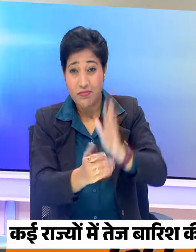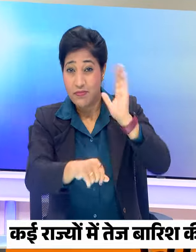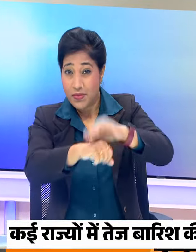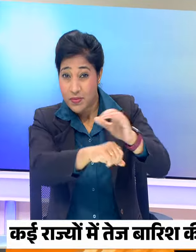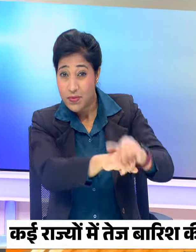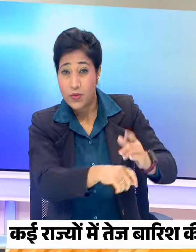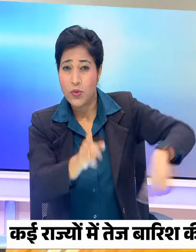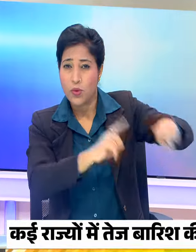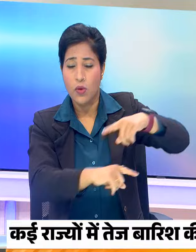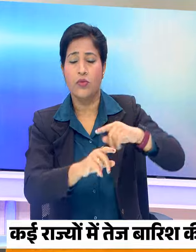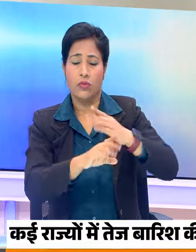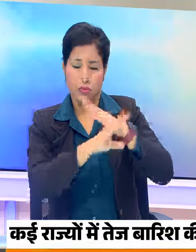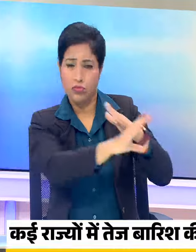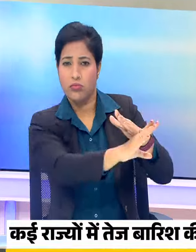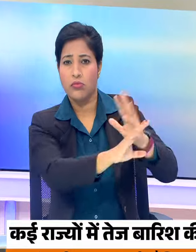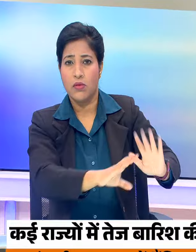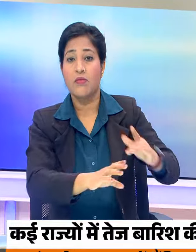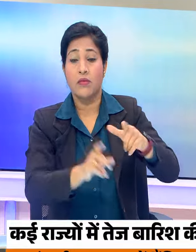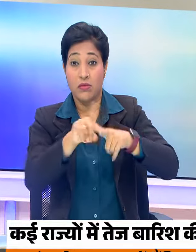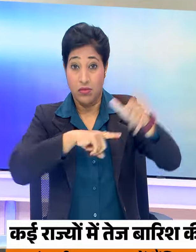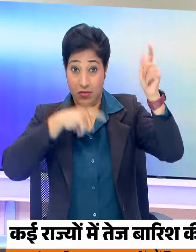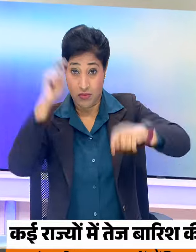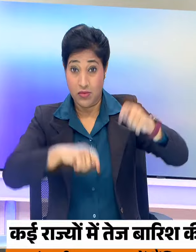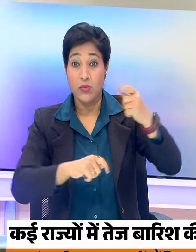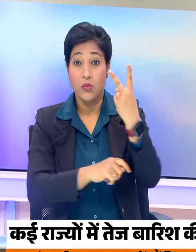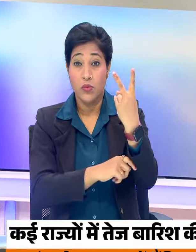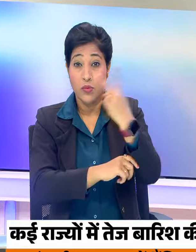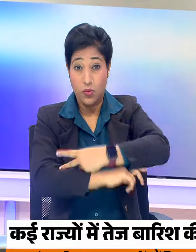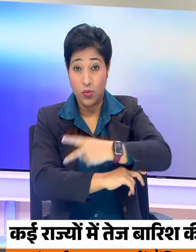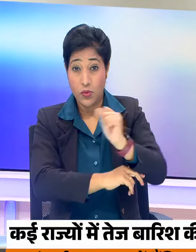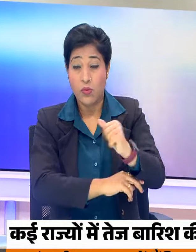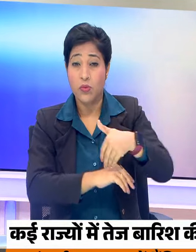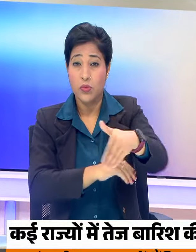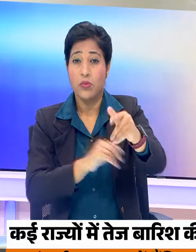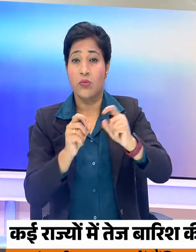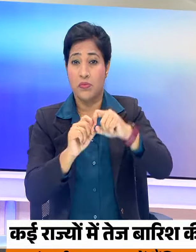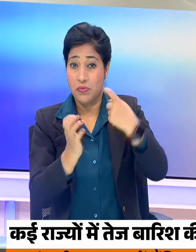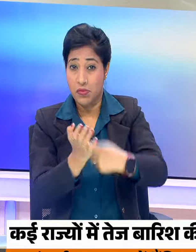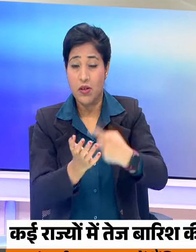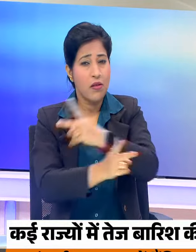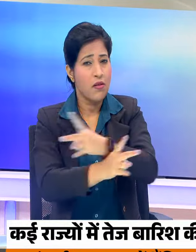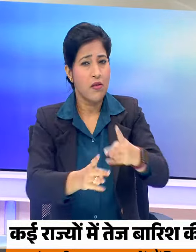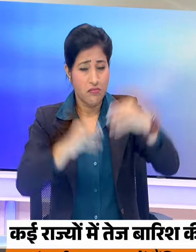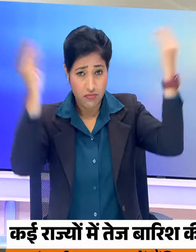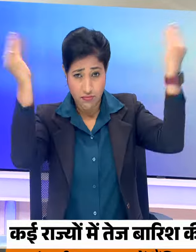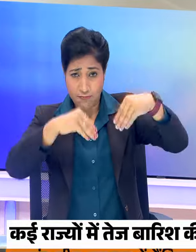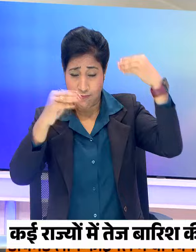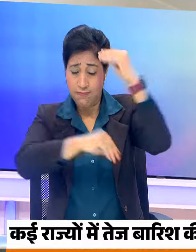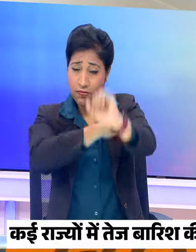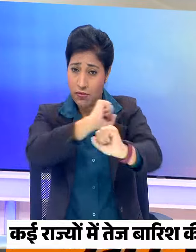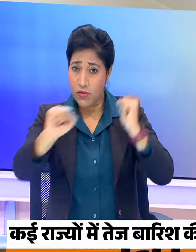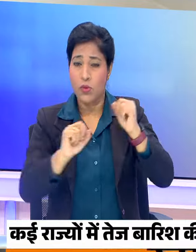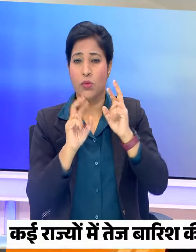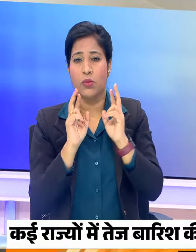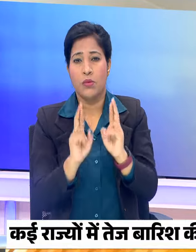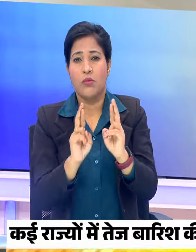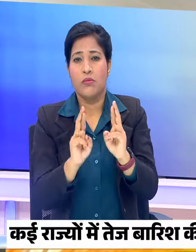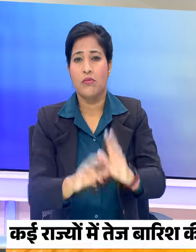सलहा अगले दो दिनों तक छत्यसकर बिहार और पूर्वी मध्य प्रदेश में भी मूसलधार बारिश का अनुमान